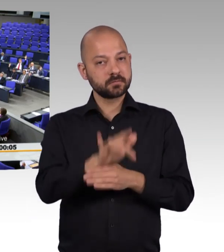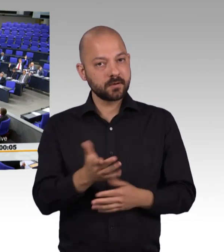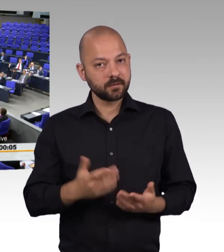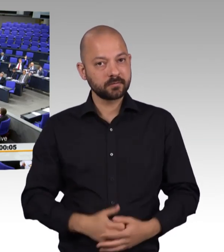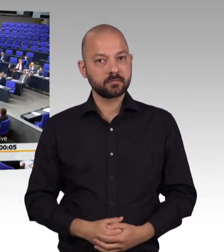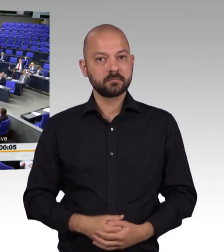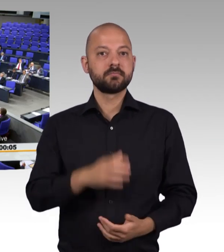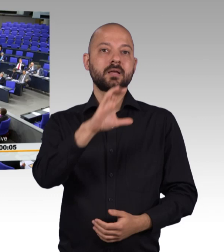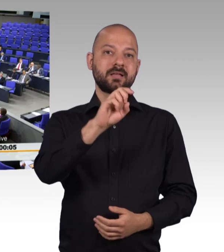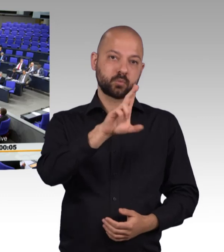AfD.